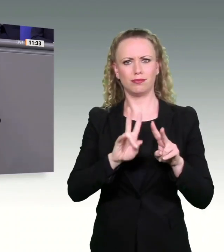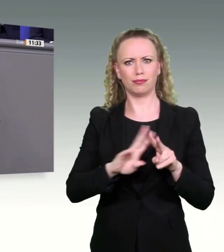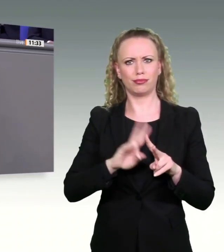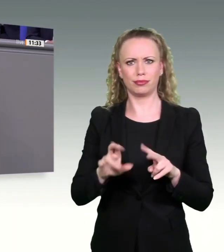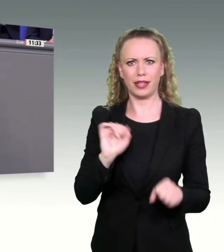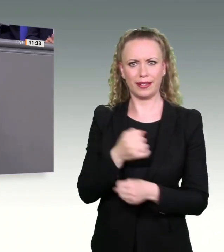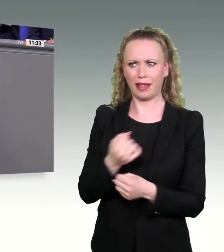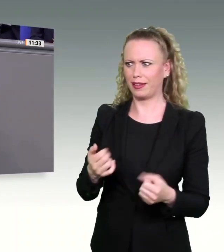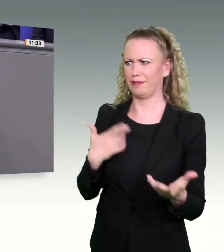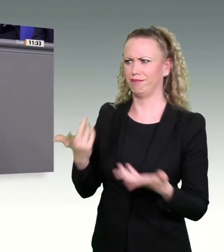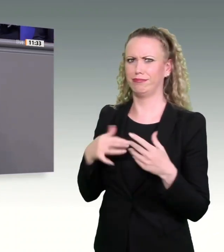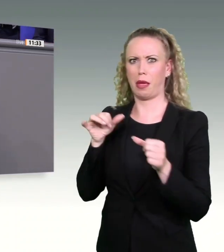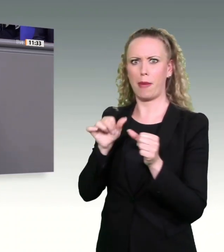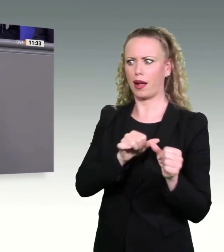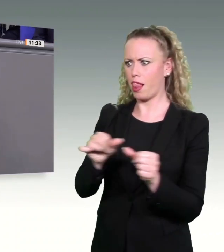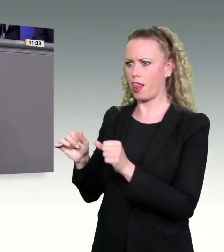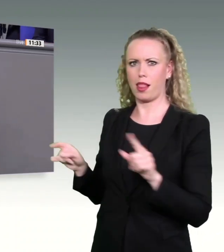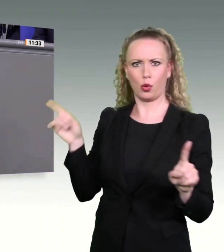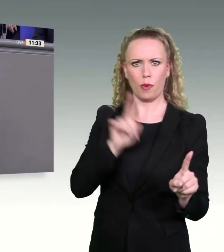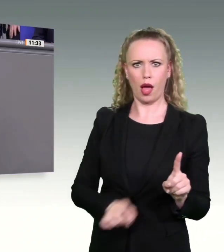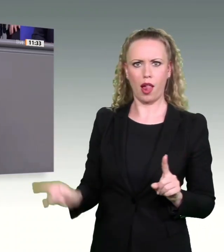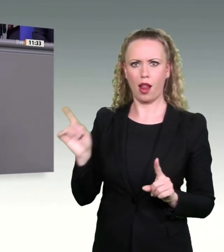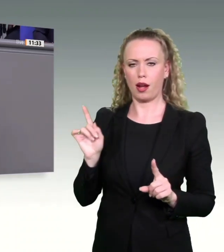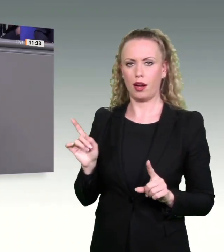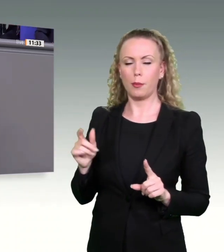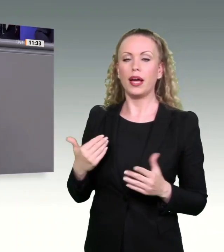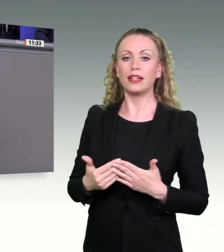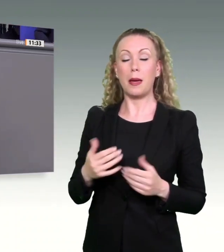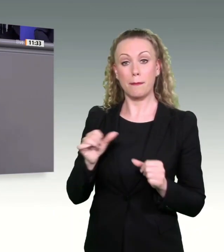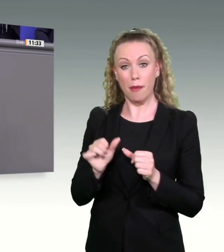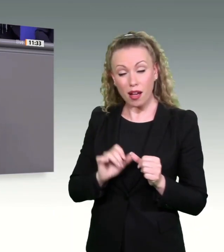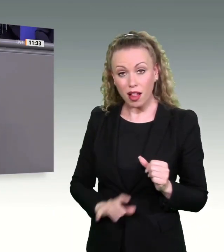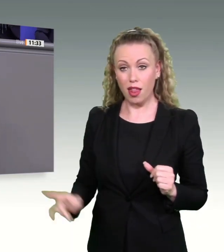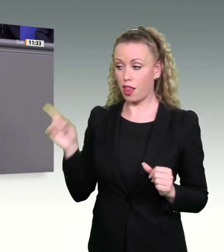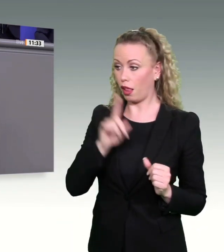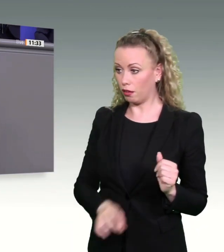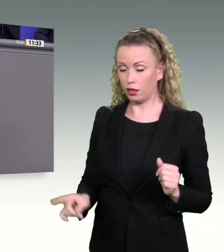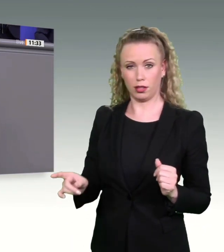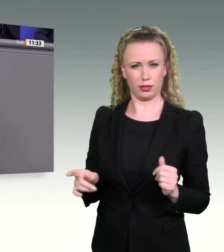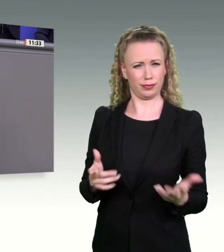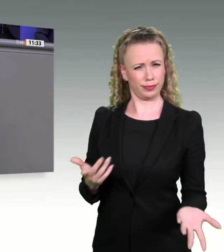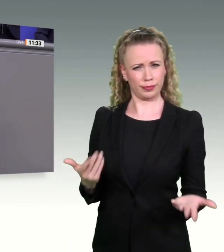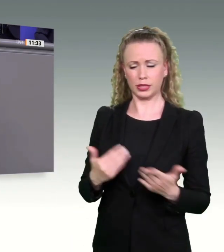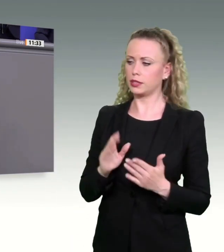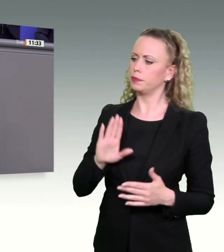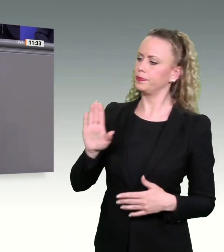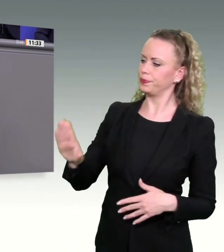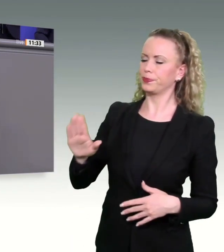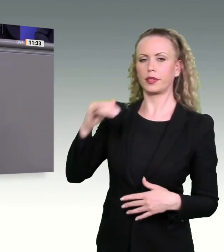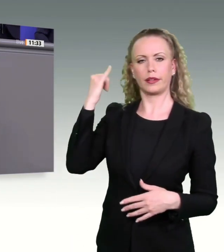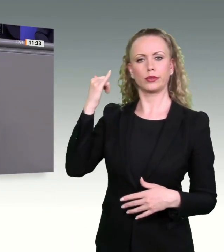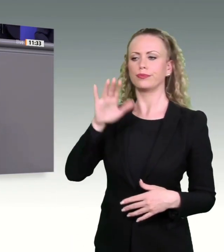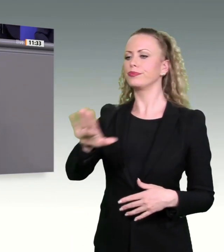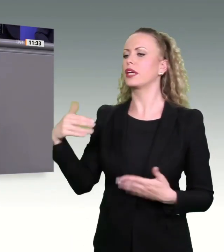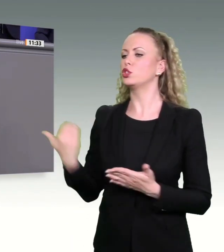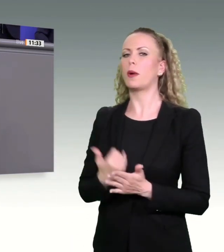Herren, ich habe den Eindruck, für den Mangel, den wir da haben, ist insbesondere Ihre Ideologie des schlanken Staates, des